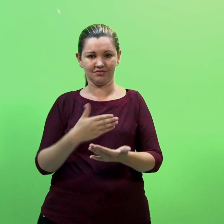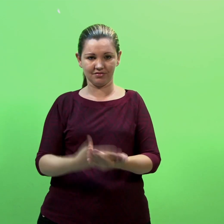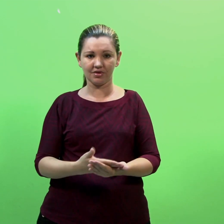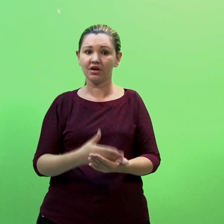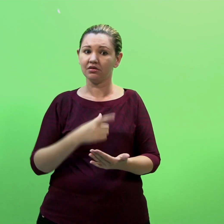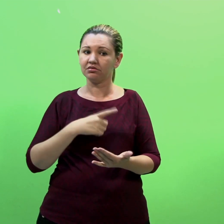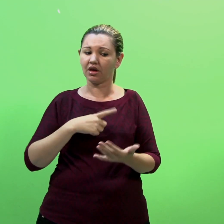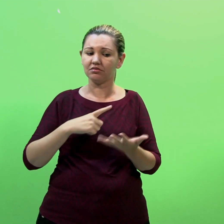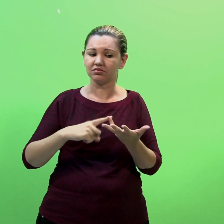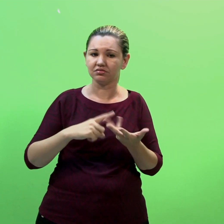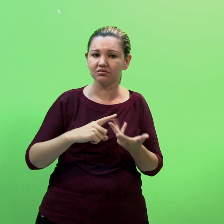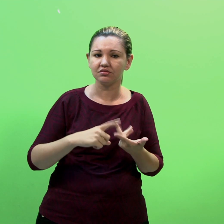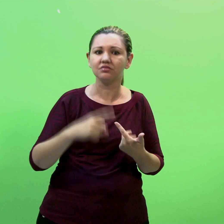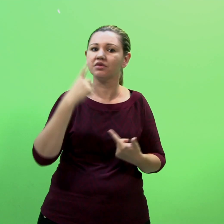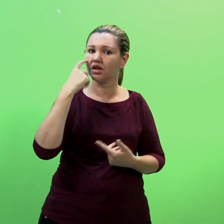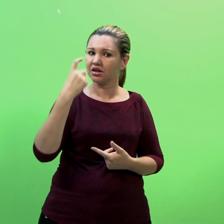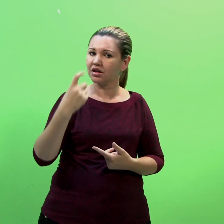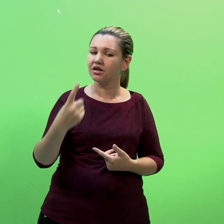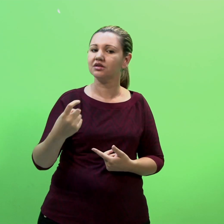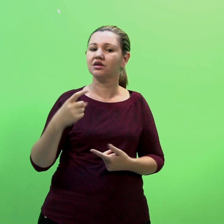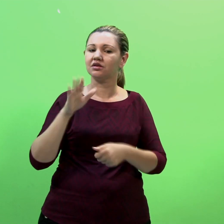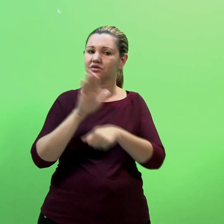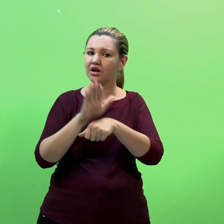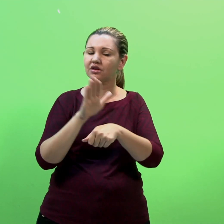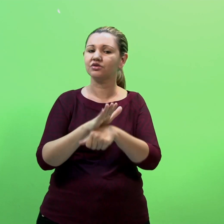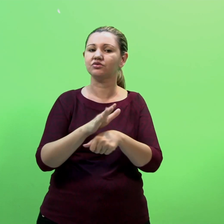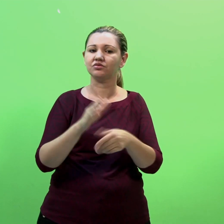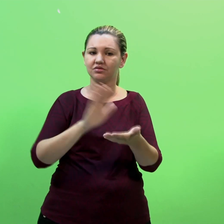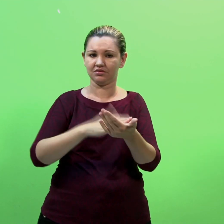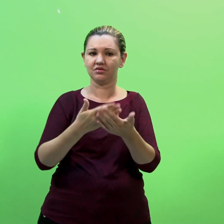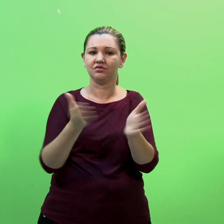delas que são interessantes para a atuação de intérpretes comunitários